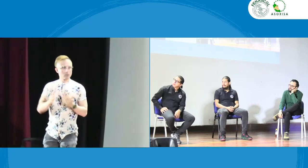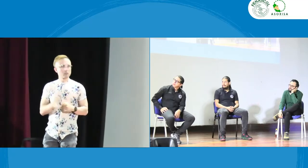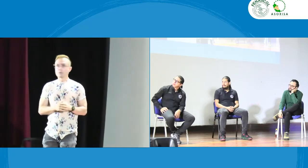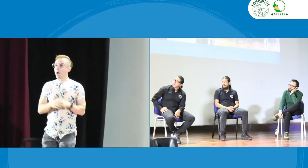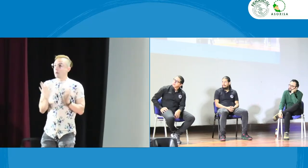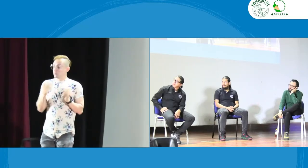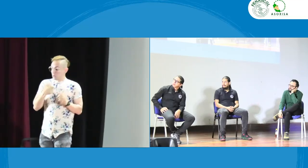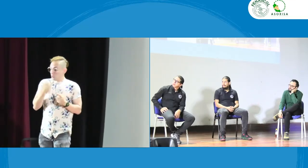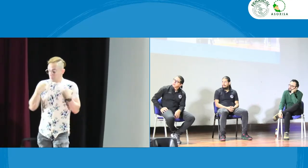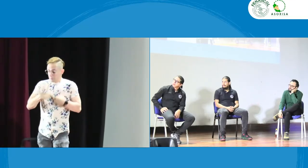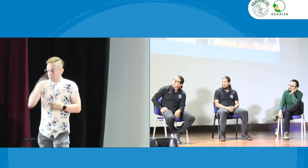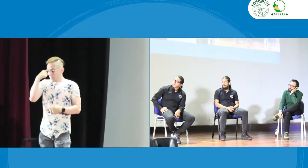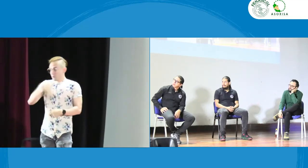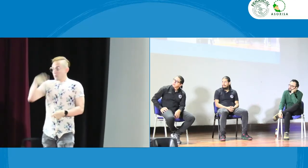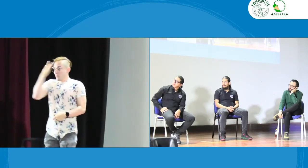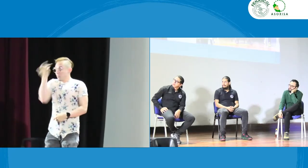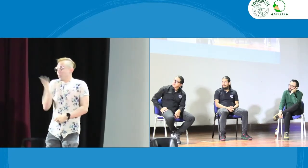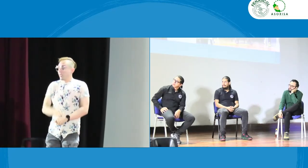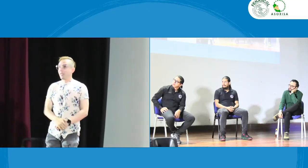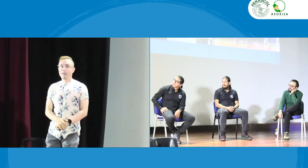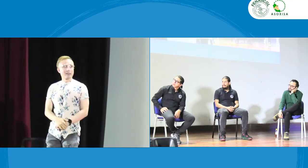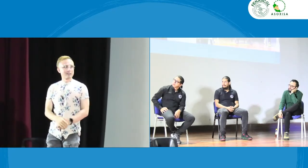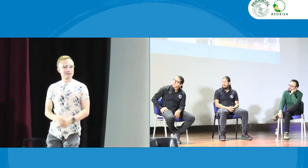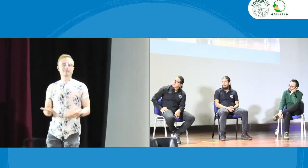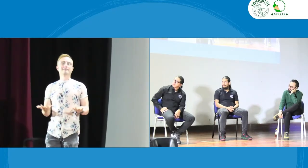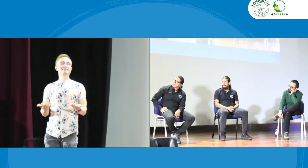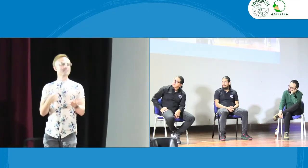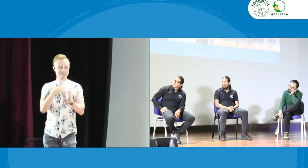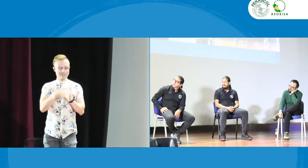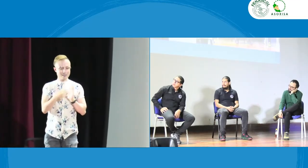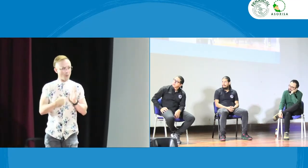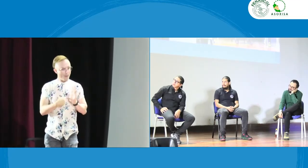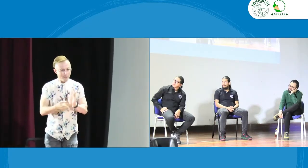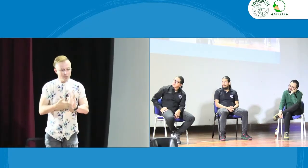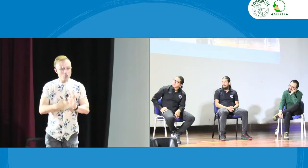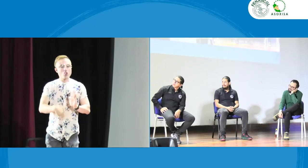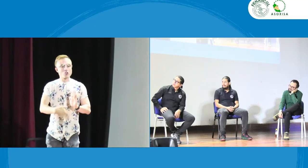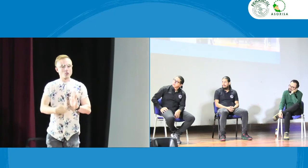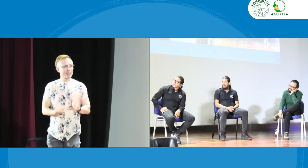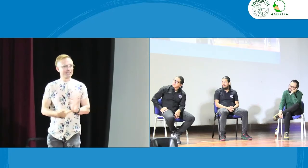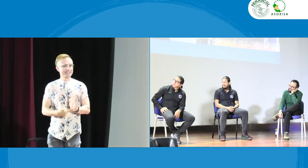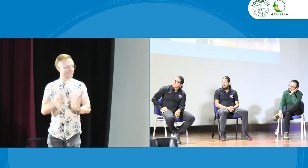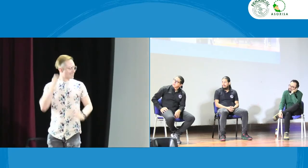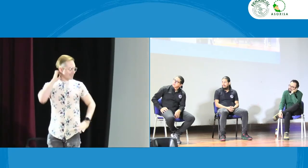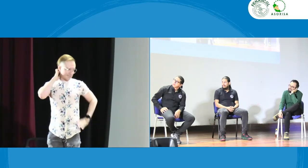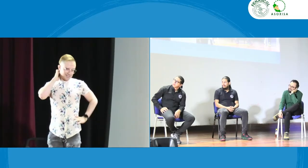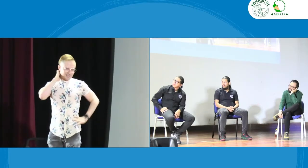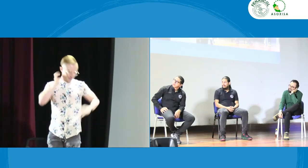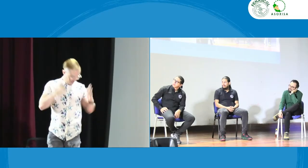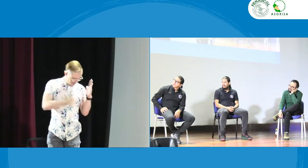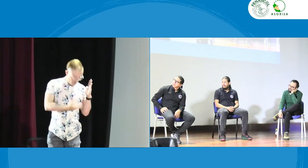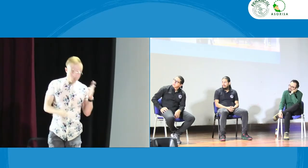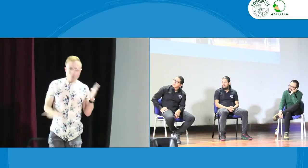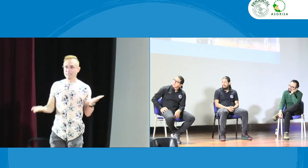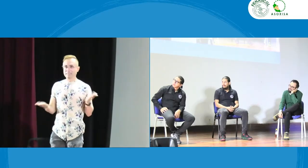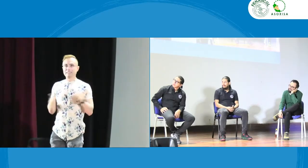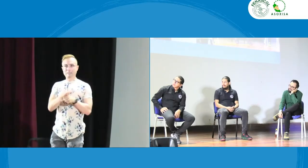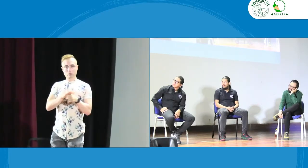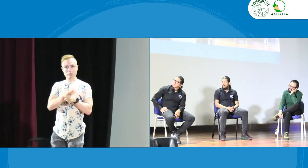interrumpe y dice espera un momento tengo una pregunta al profesor entonces dice no pero pues yo le digo ven que pena contigo pero eso no lo puedes hacer